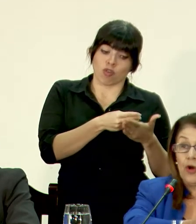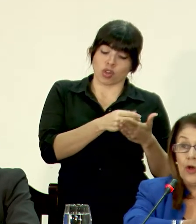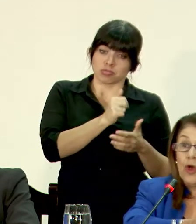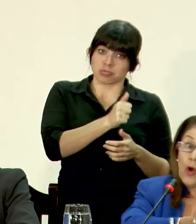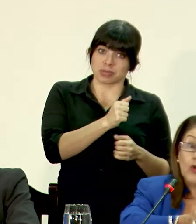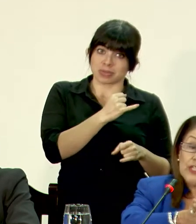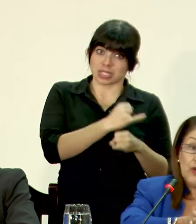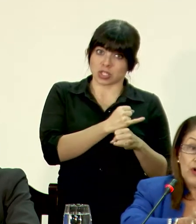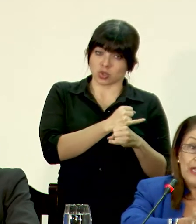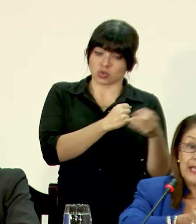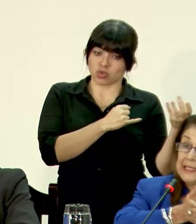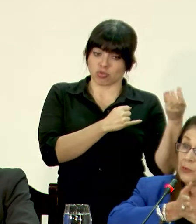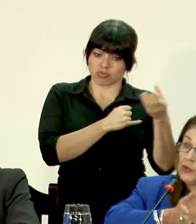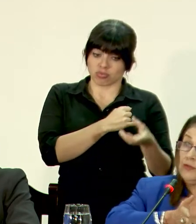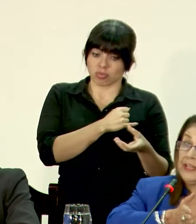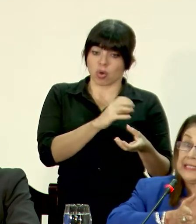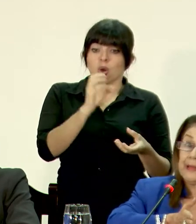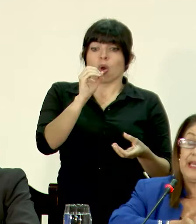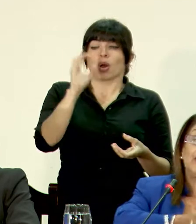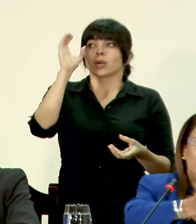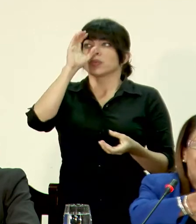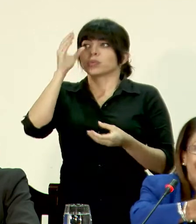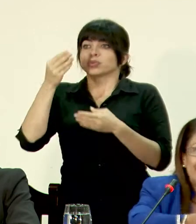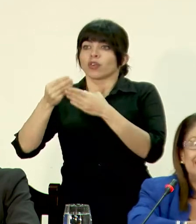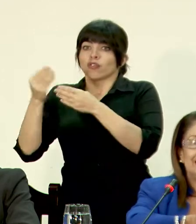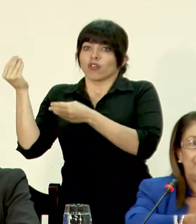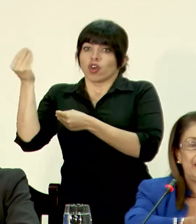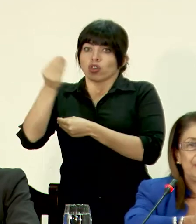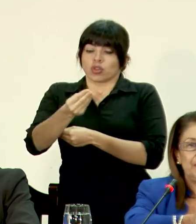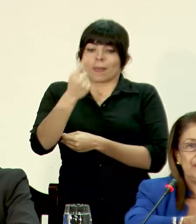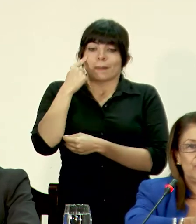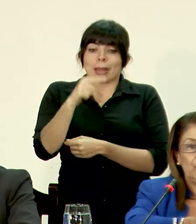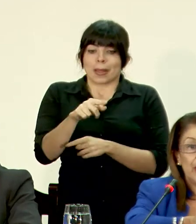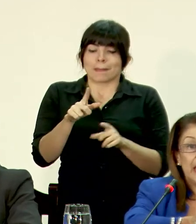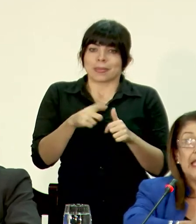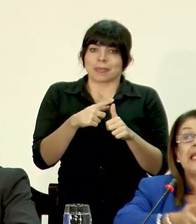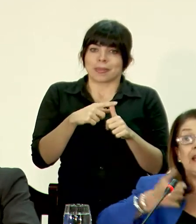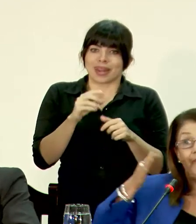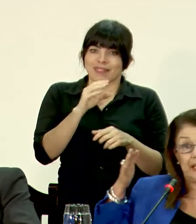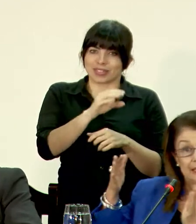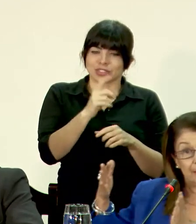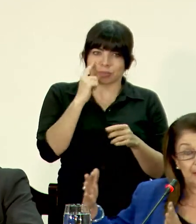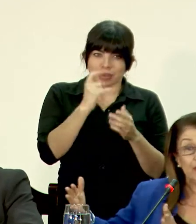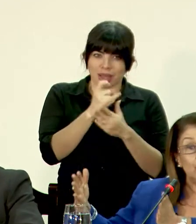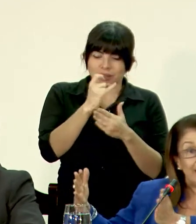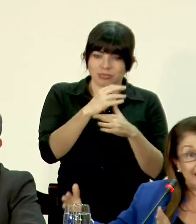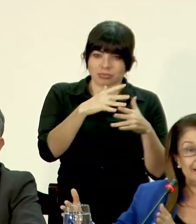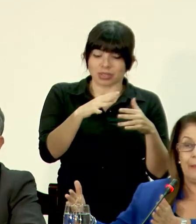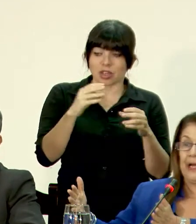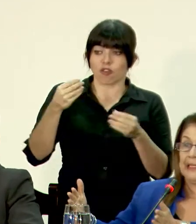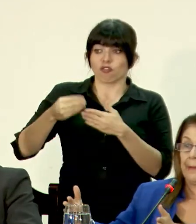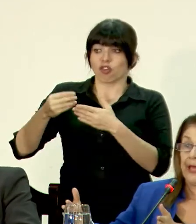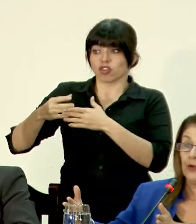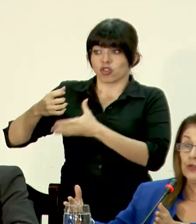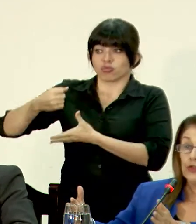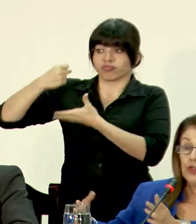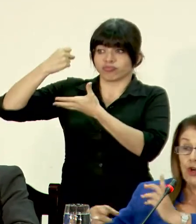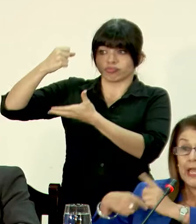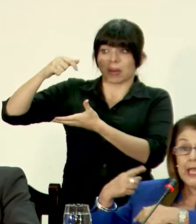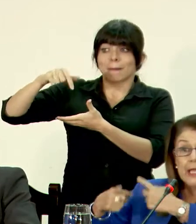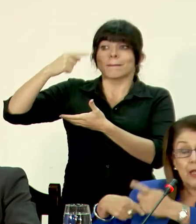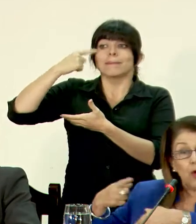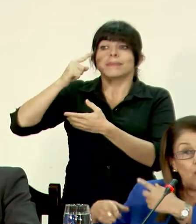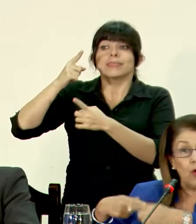institución o si no, que se busque un financiamiento para esa etapa de preinversión. Y que el financiamiento grande para la etapa de